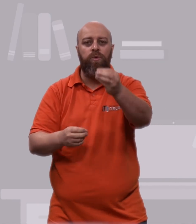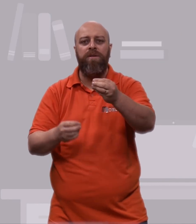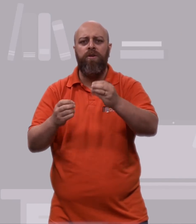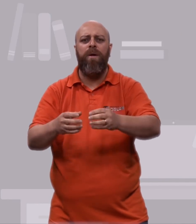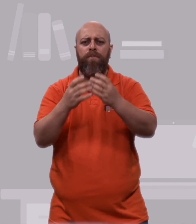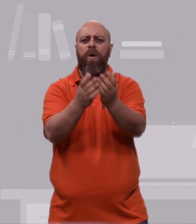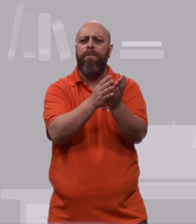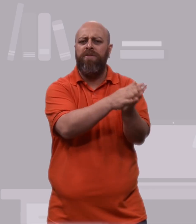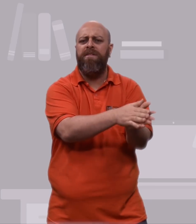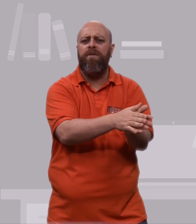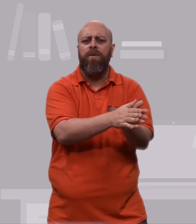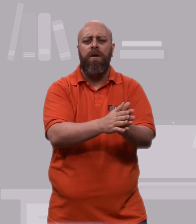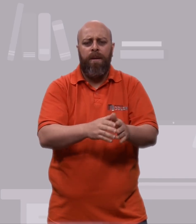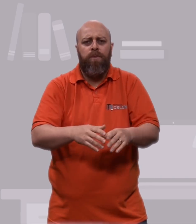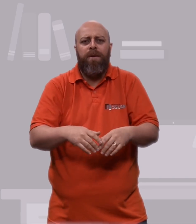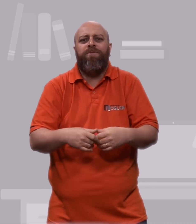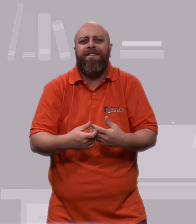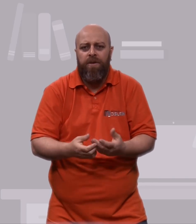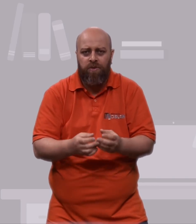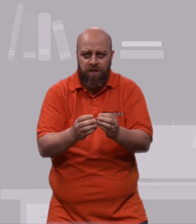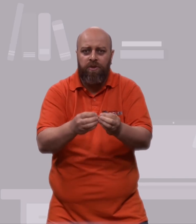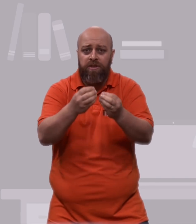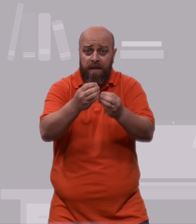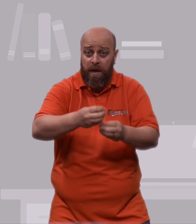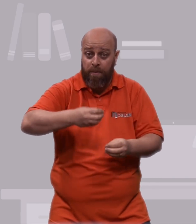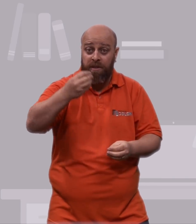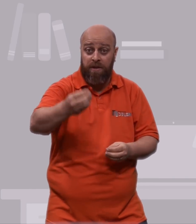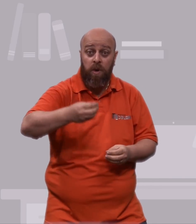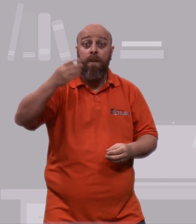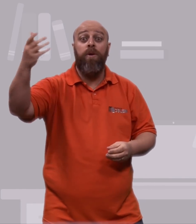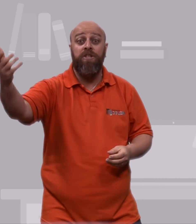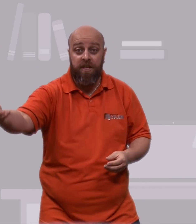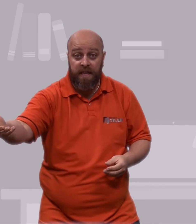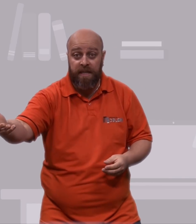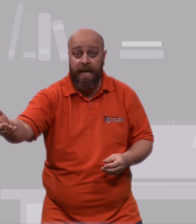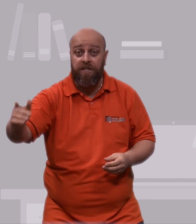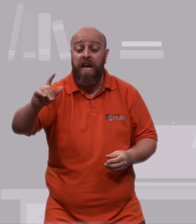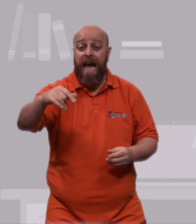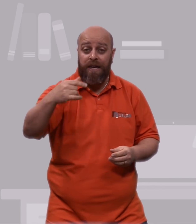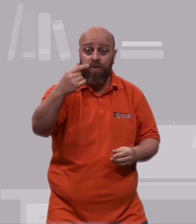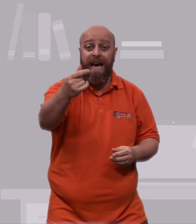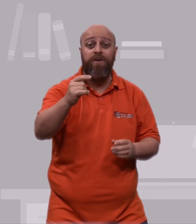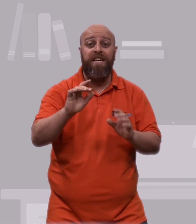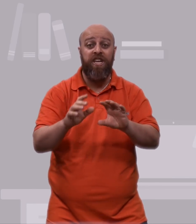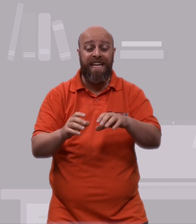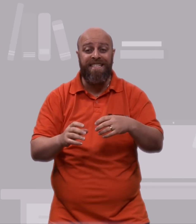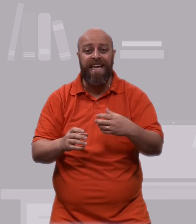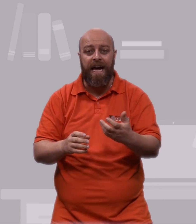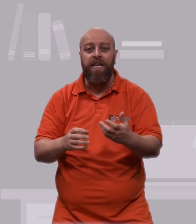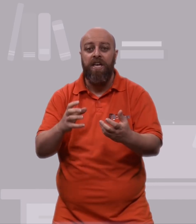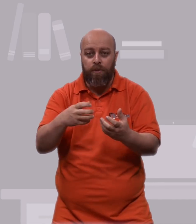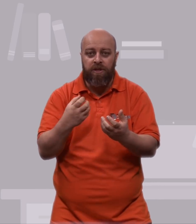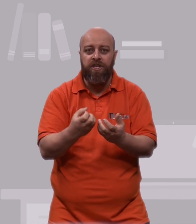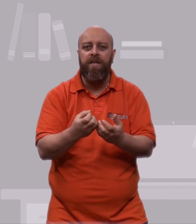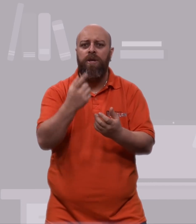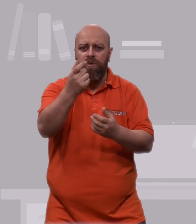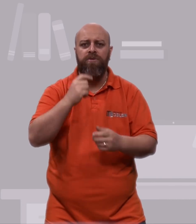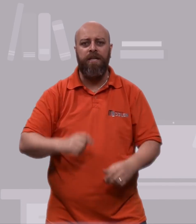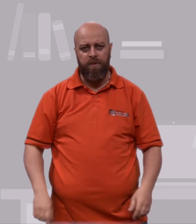aluno a ter uma boa reputação. Uma boa reputação no sentido de ter uma reputação positiva na internet. Ajudá-los a gerenciar e proteger os seus dados